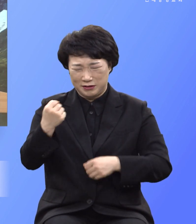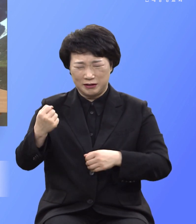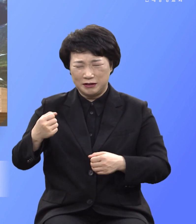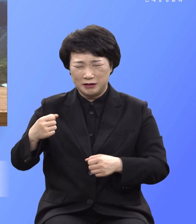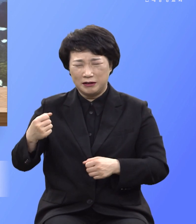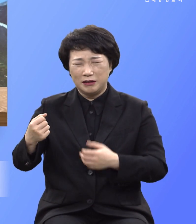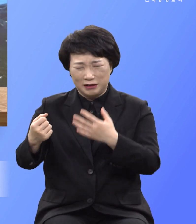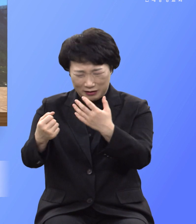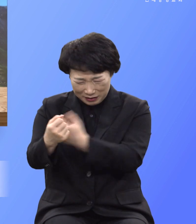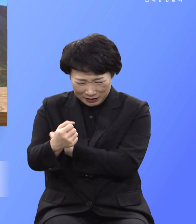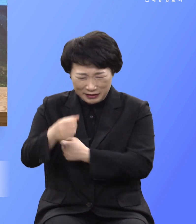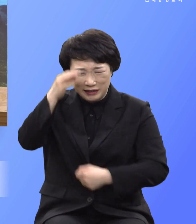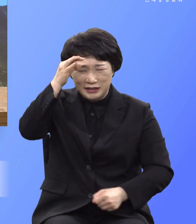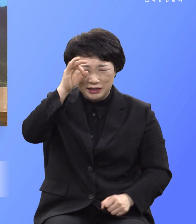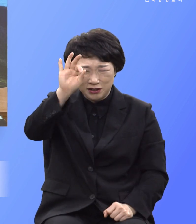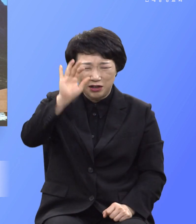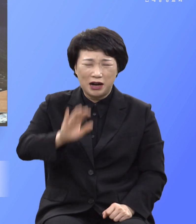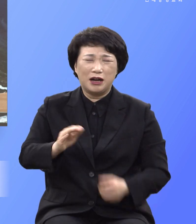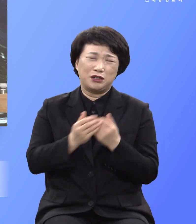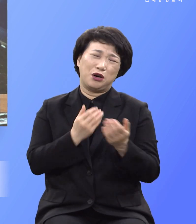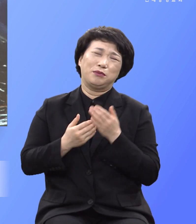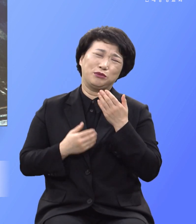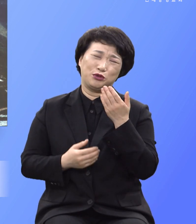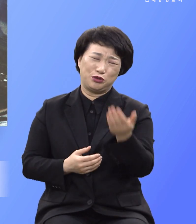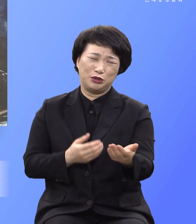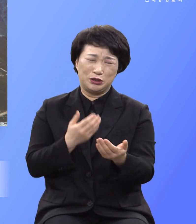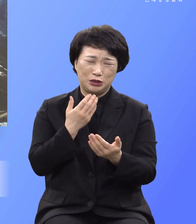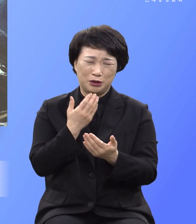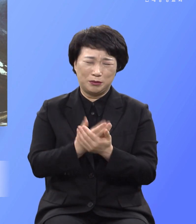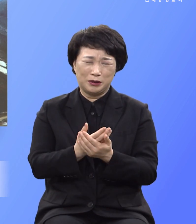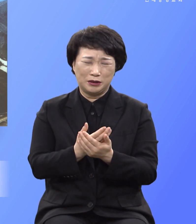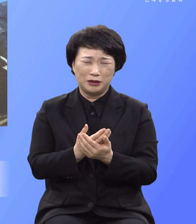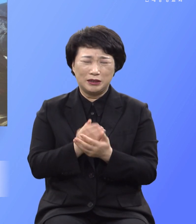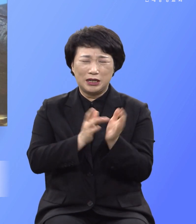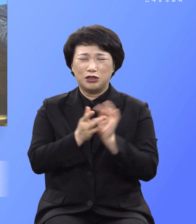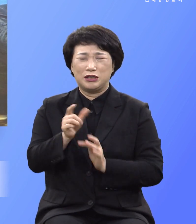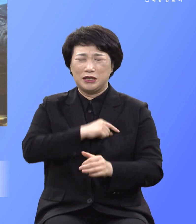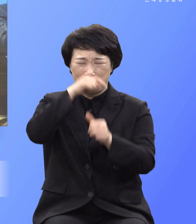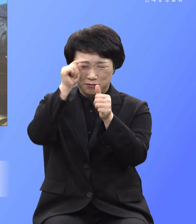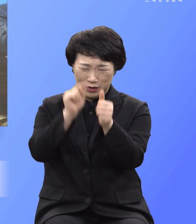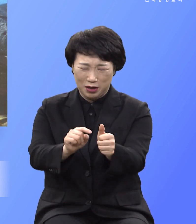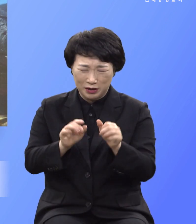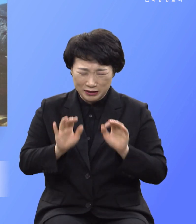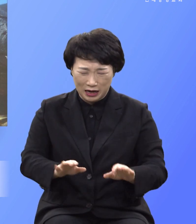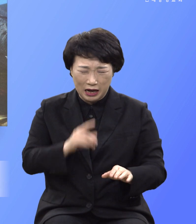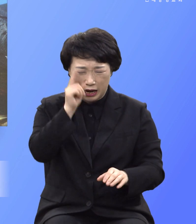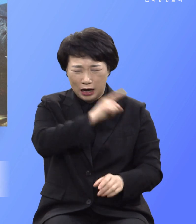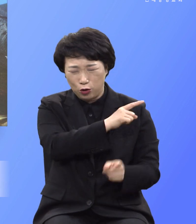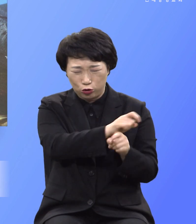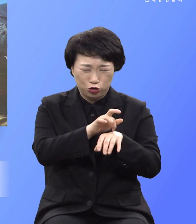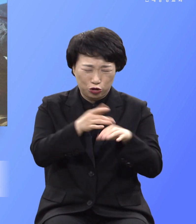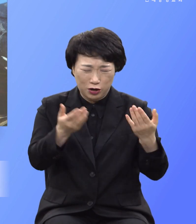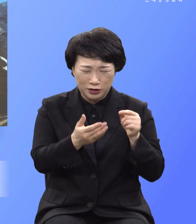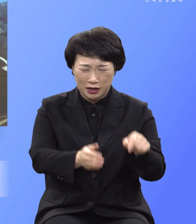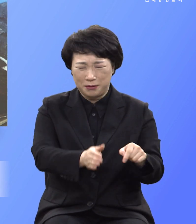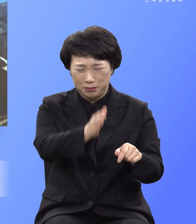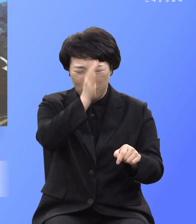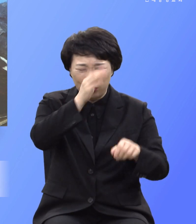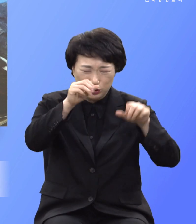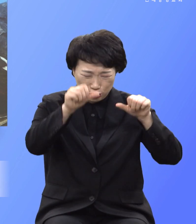인정하도록 경험케 하옵소서 예수로 명명하는 이 마귀사단 귀신 질병 주주야